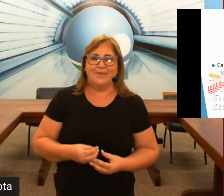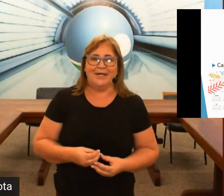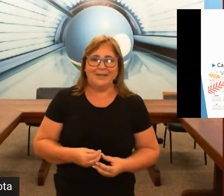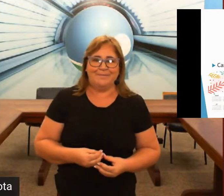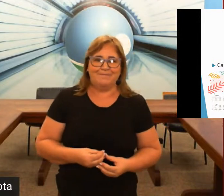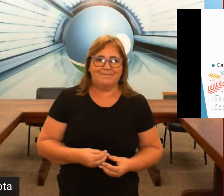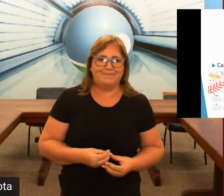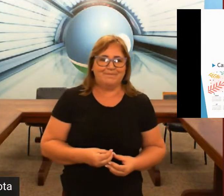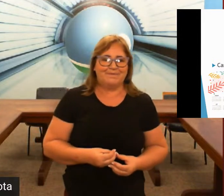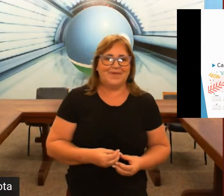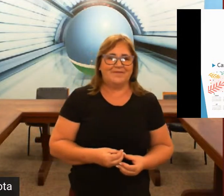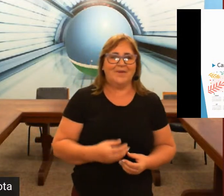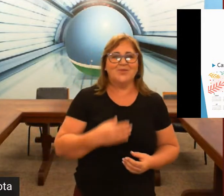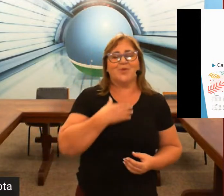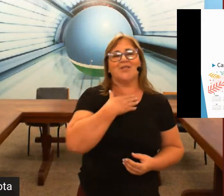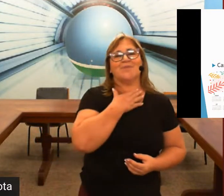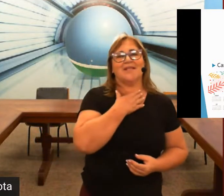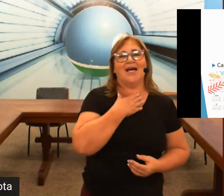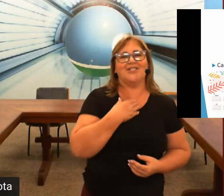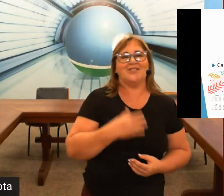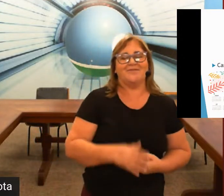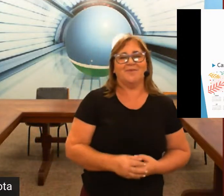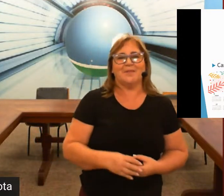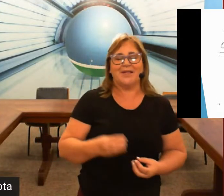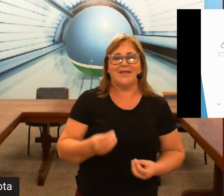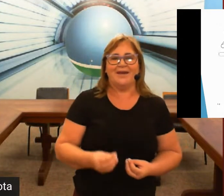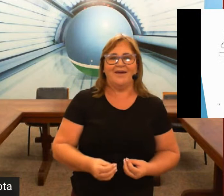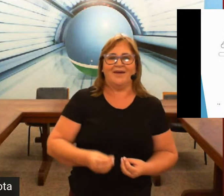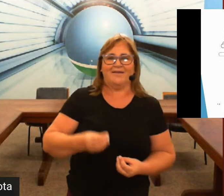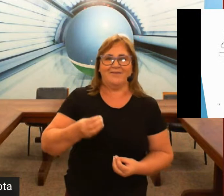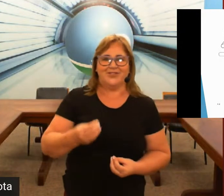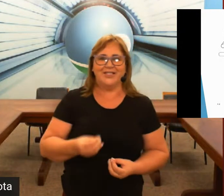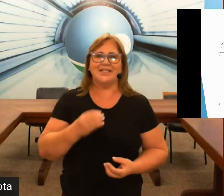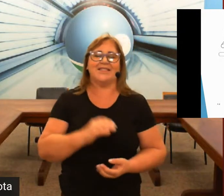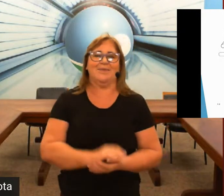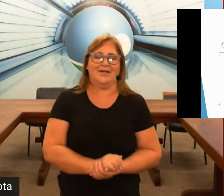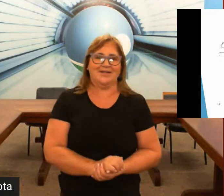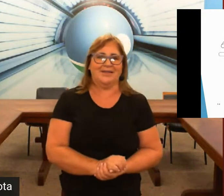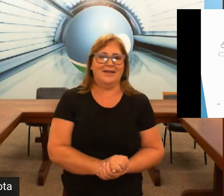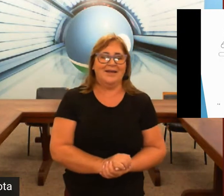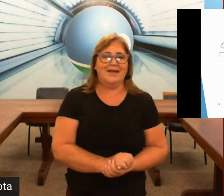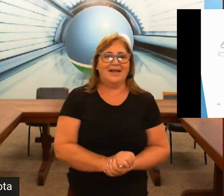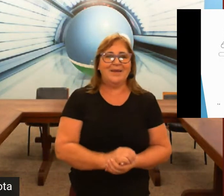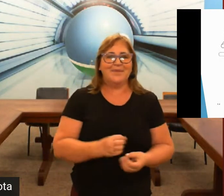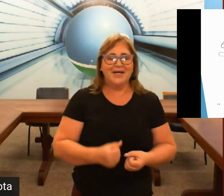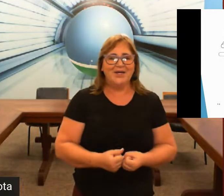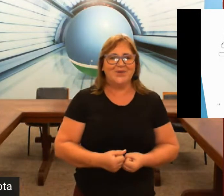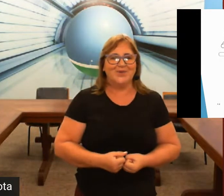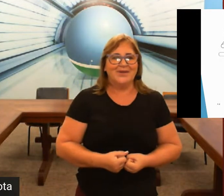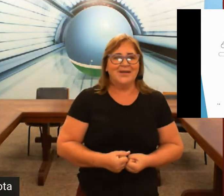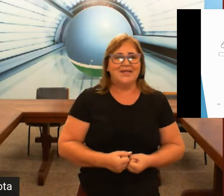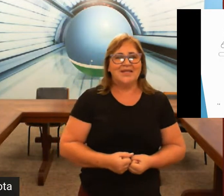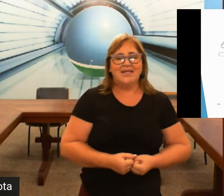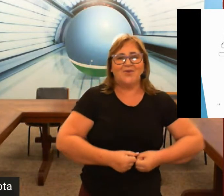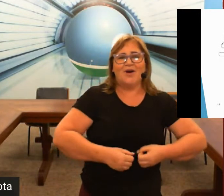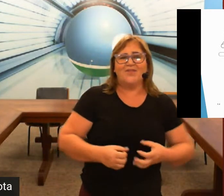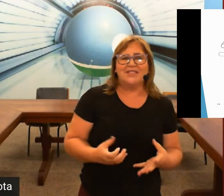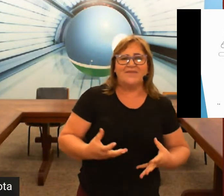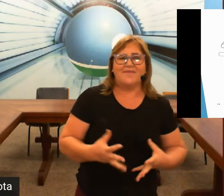semana vamos no próximo slide vamos aprender dias da semana lembrando que quando você vai